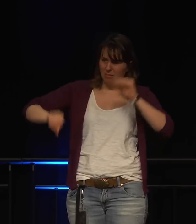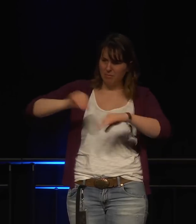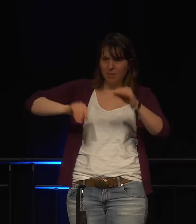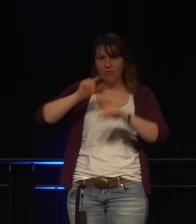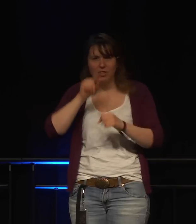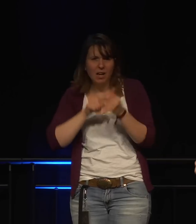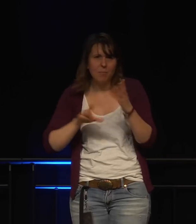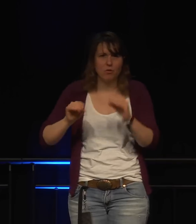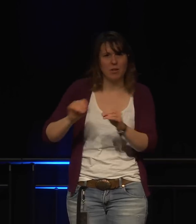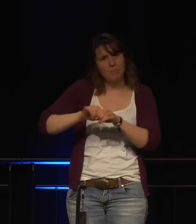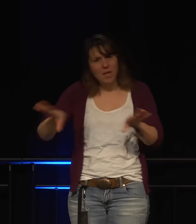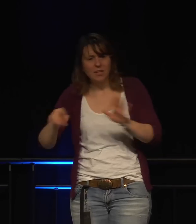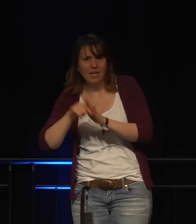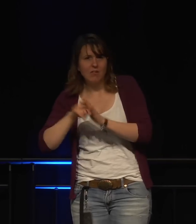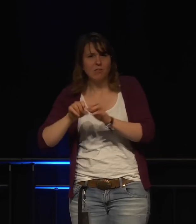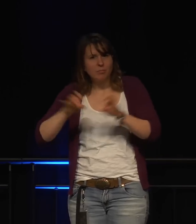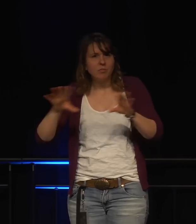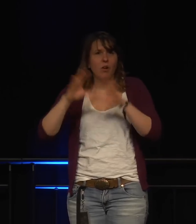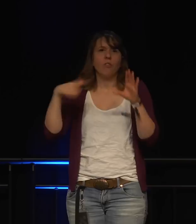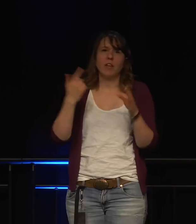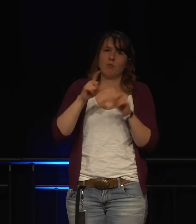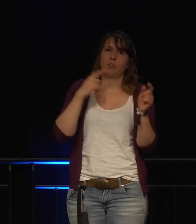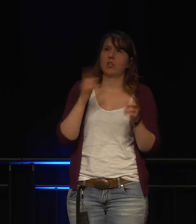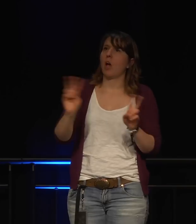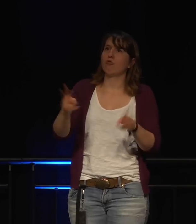Manchmal kann Clicktivismus auch helfen.